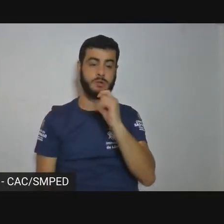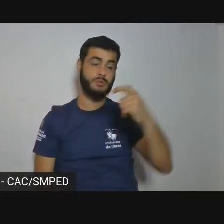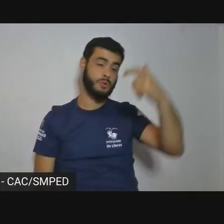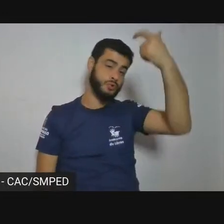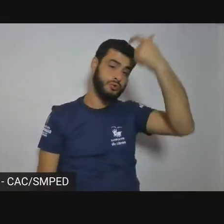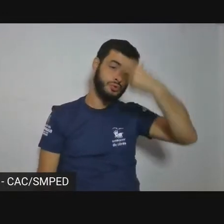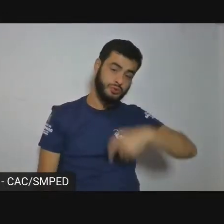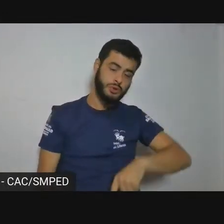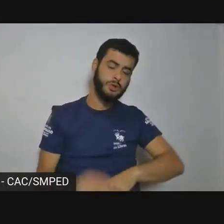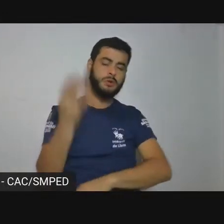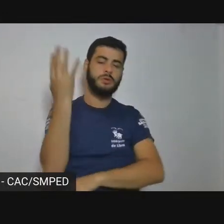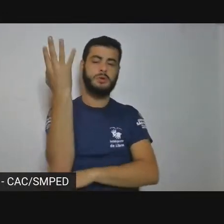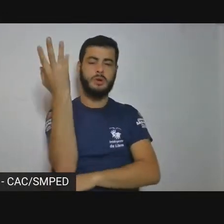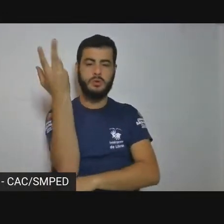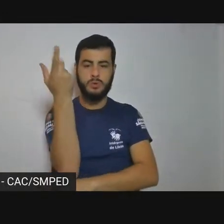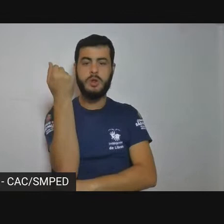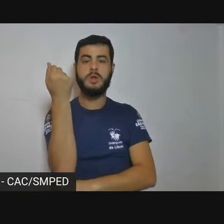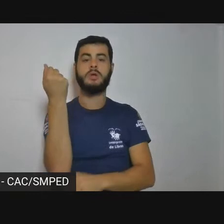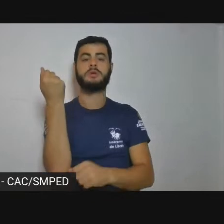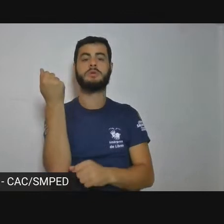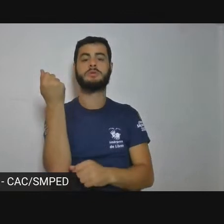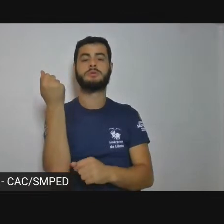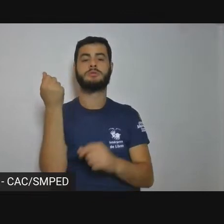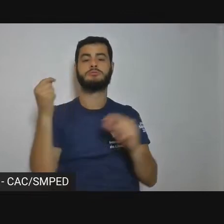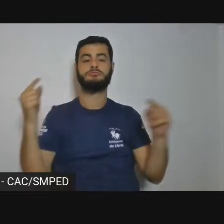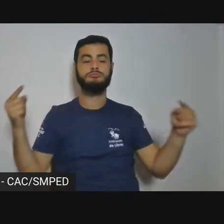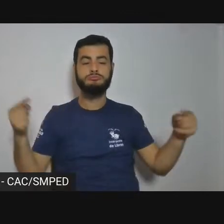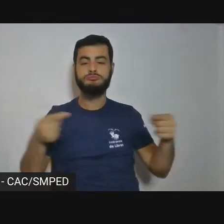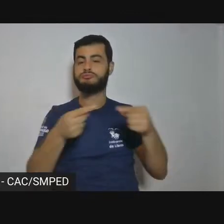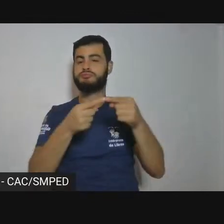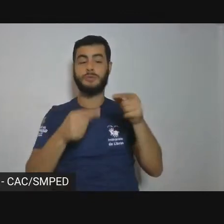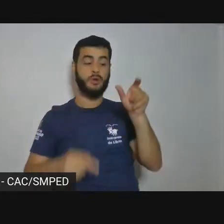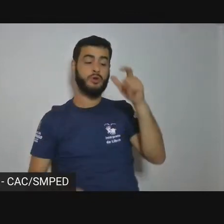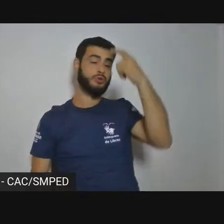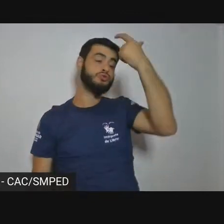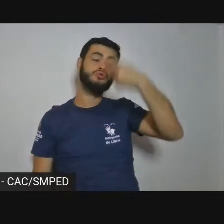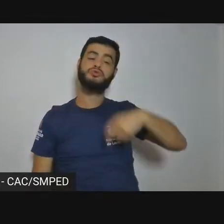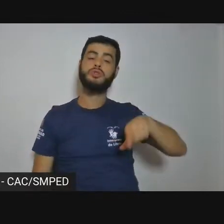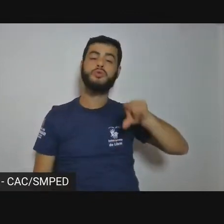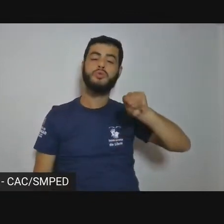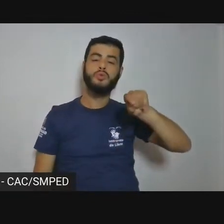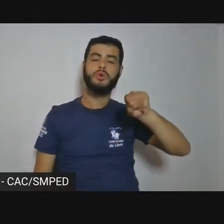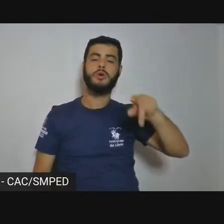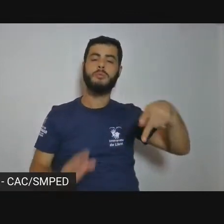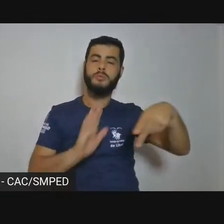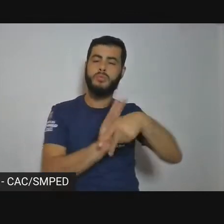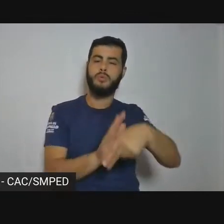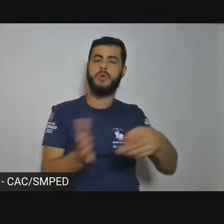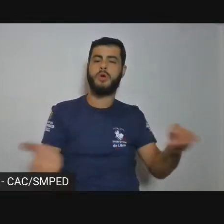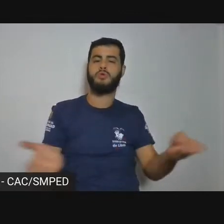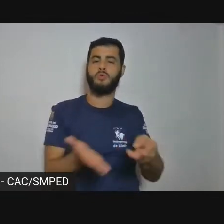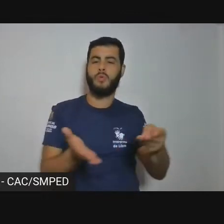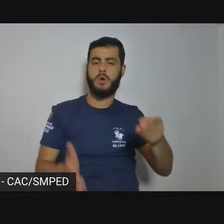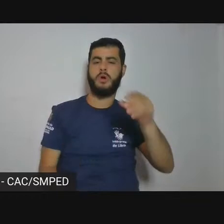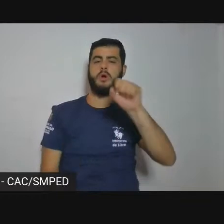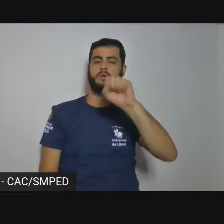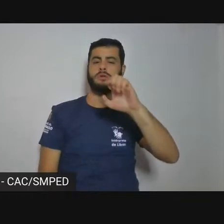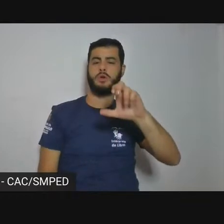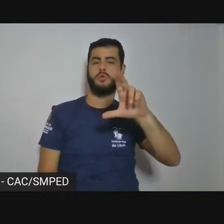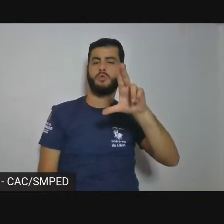do século XX. Quer dizer, há uma crise do sujeito